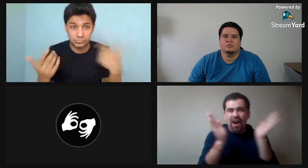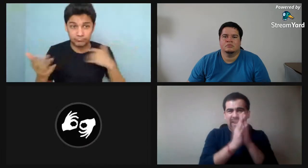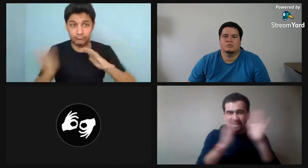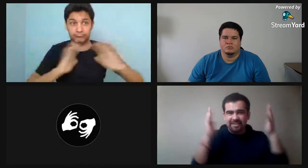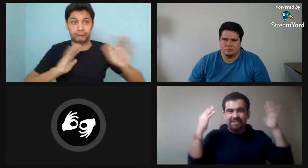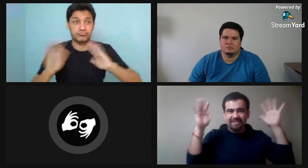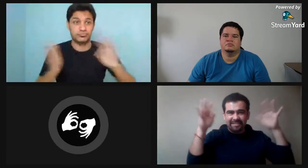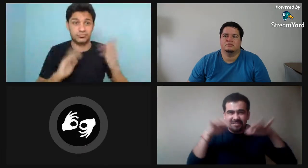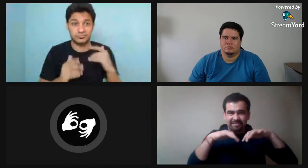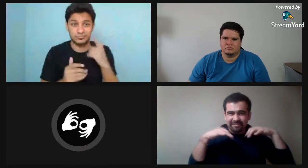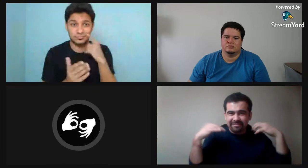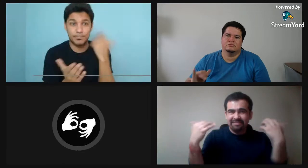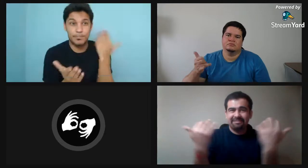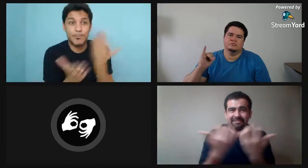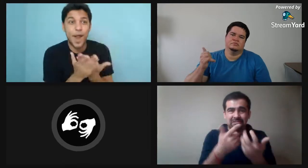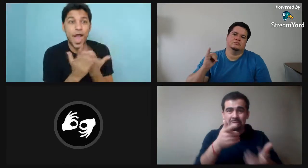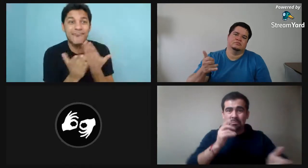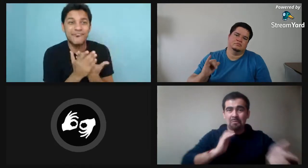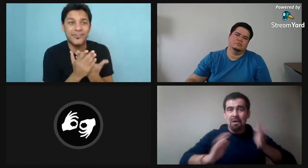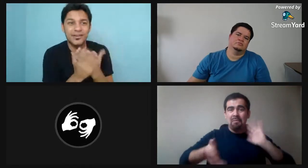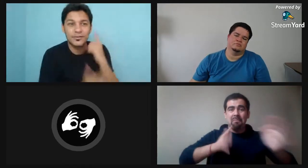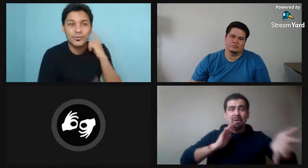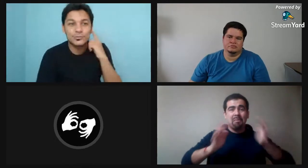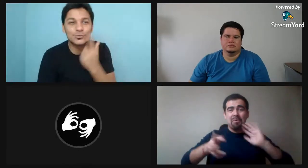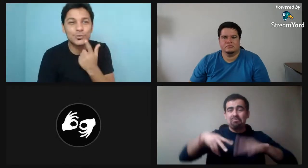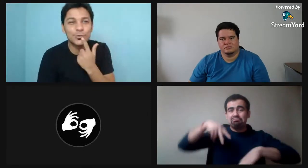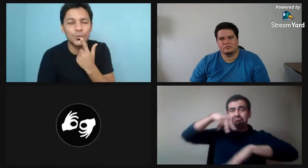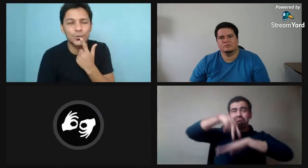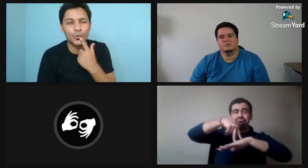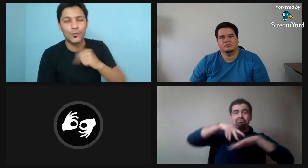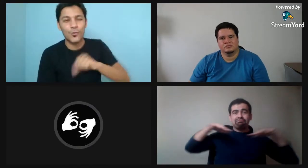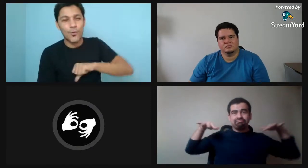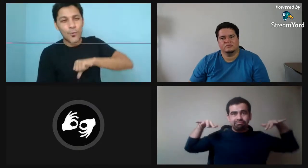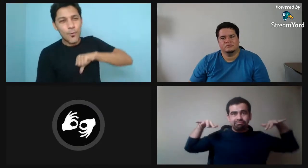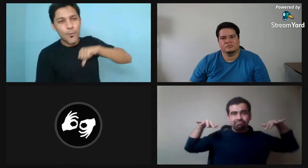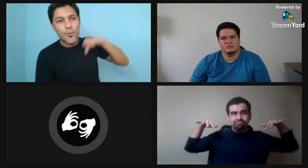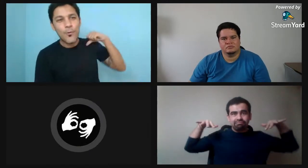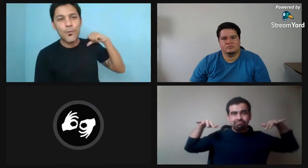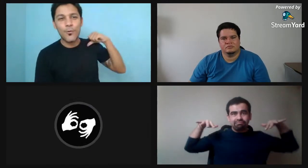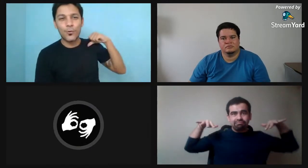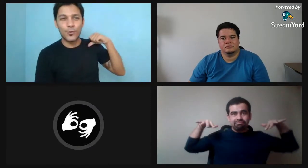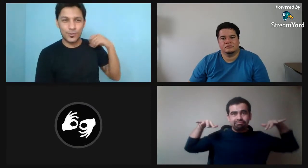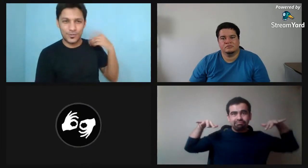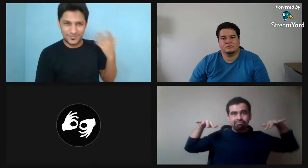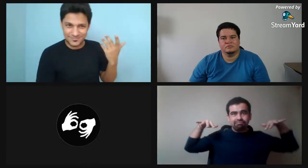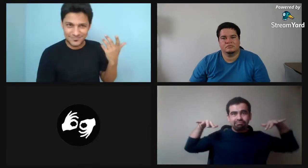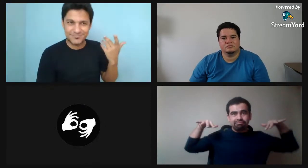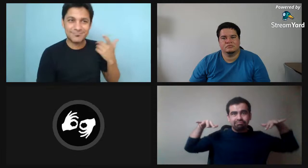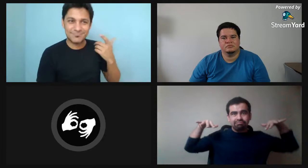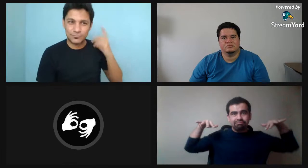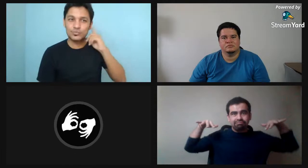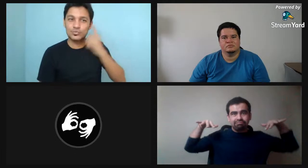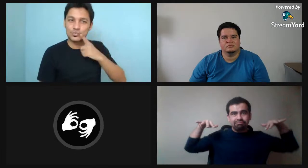cuando había una persona arriba del escenario uy había una gran ovación y esta persona dramatizando allí